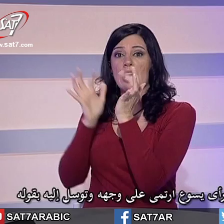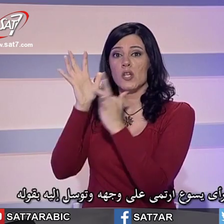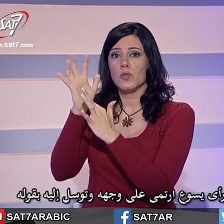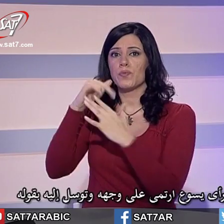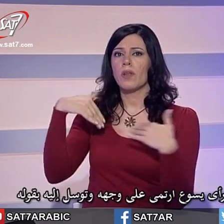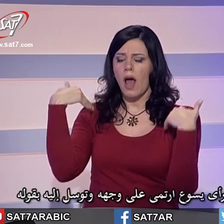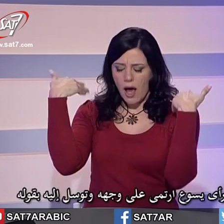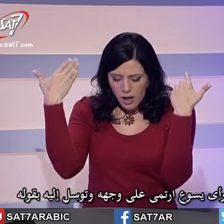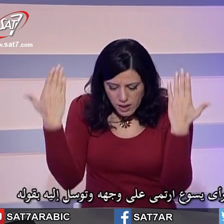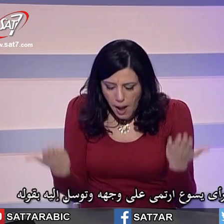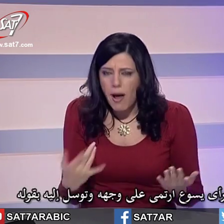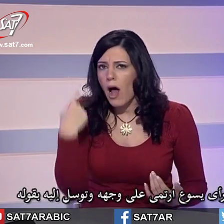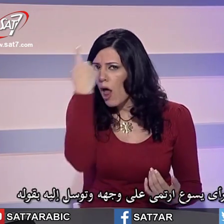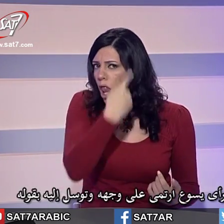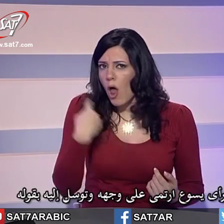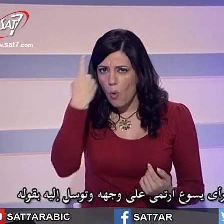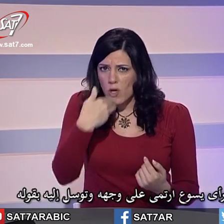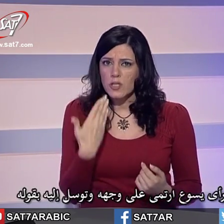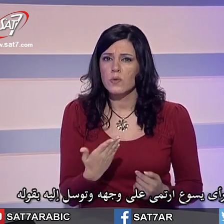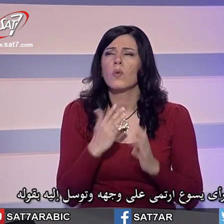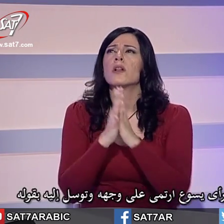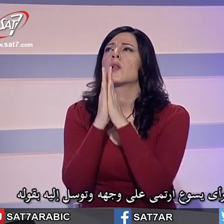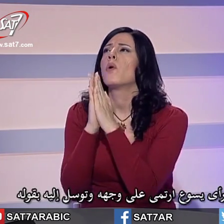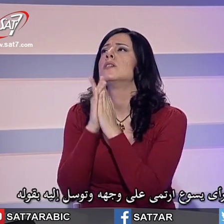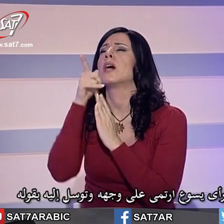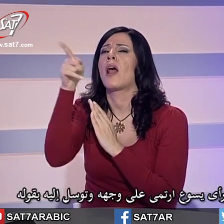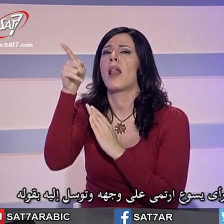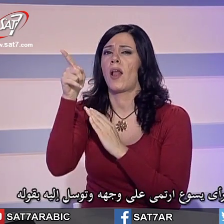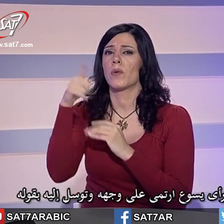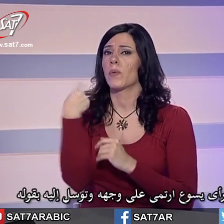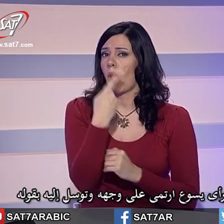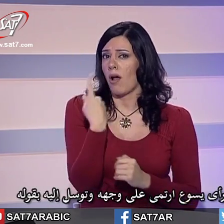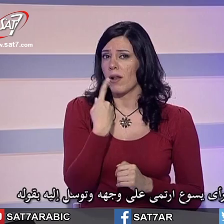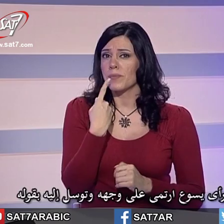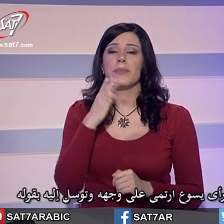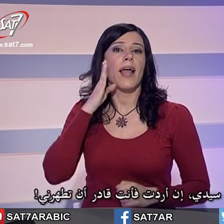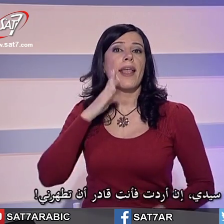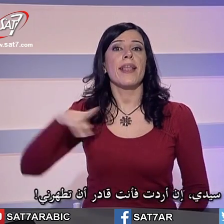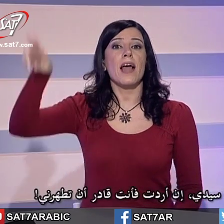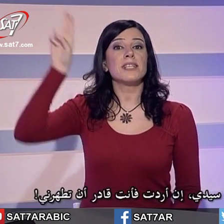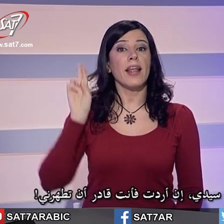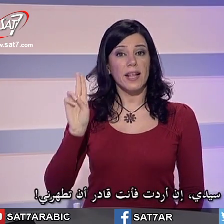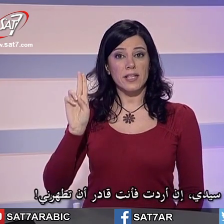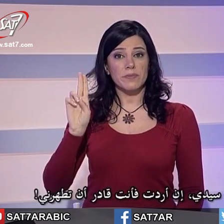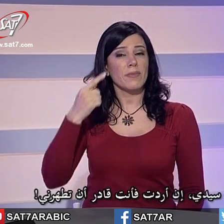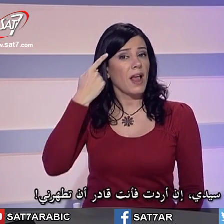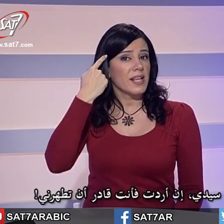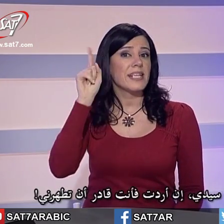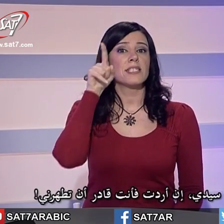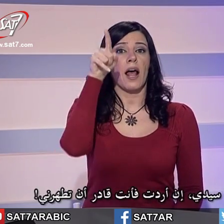ارتمع على وجهه وتوسل إليه بقوله يا سيدي إن أردت